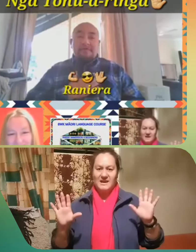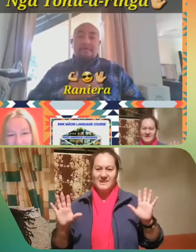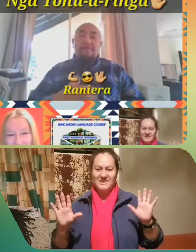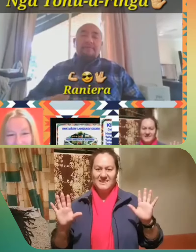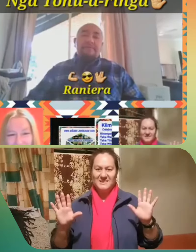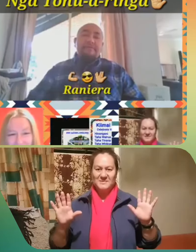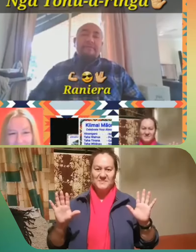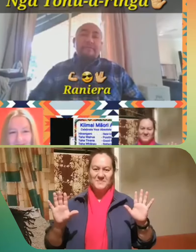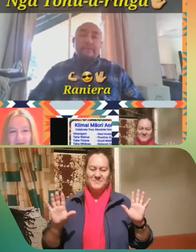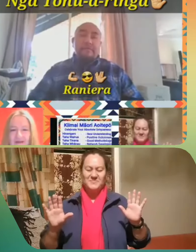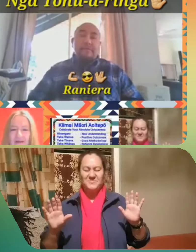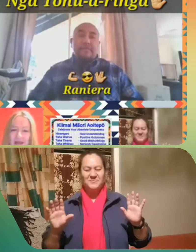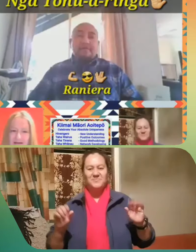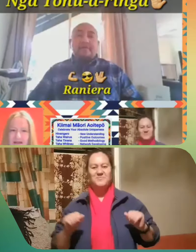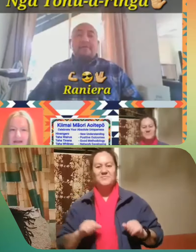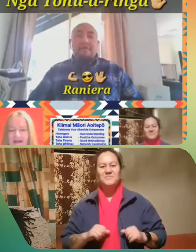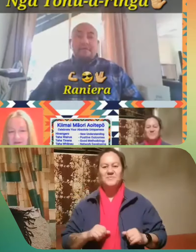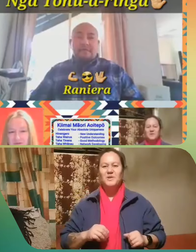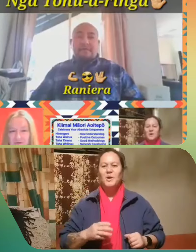āringa.